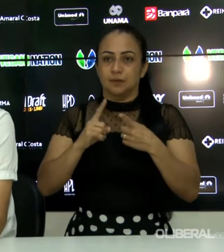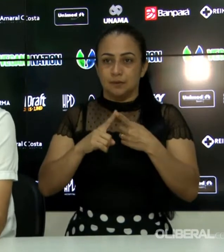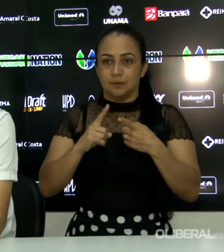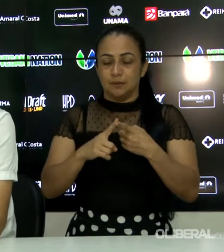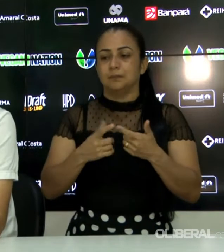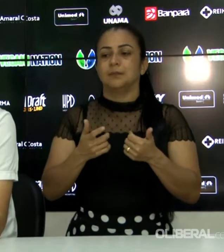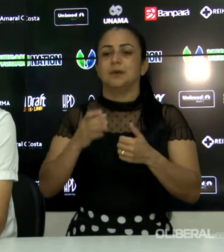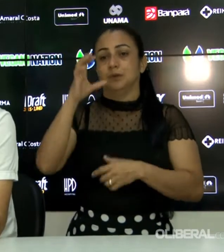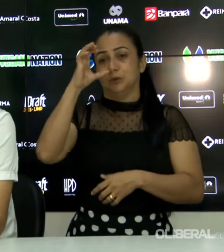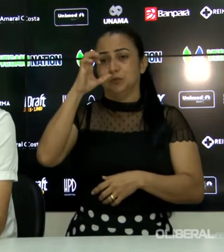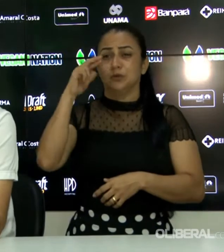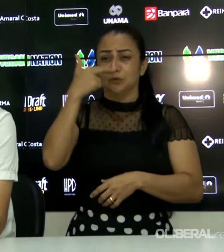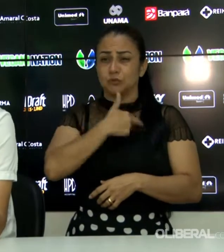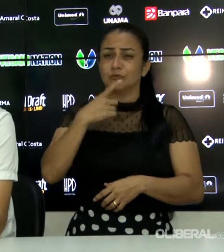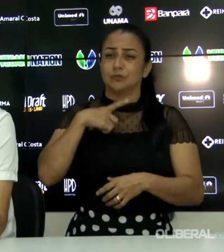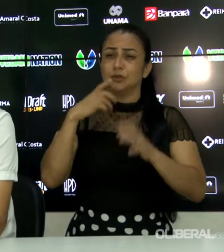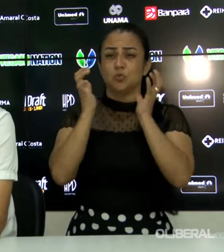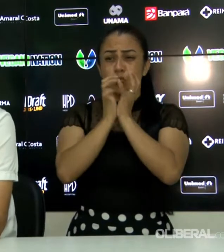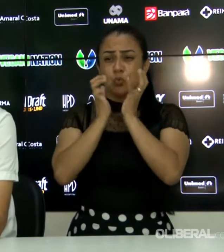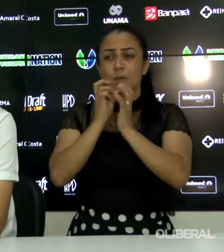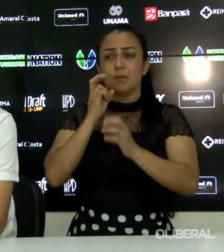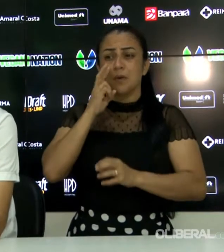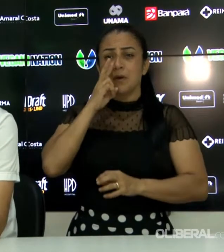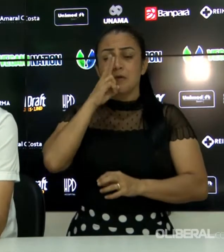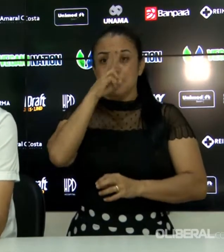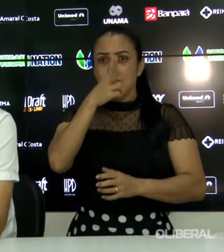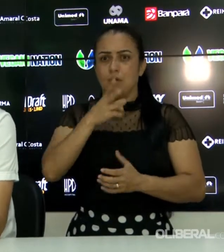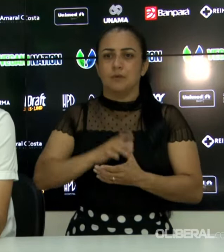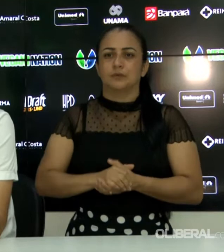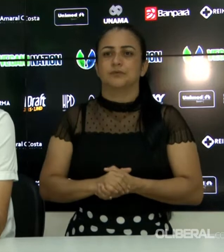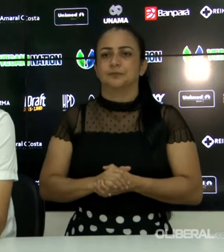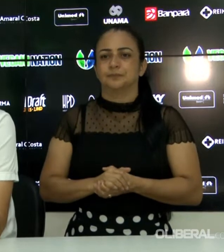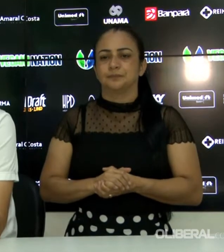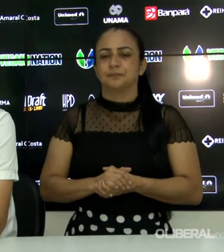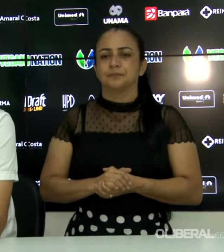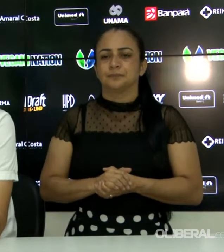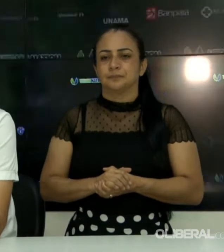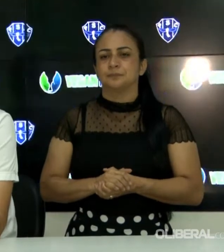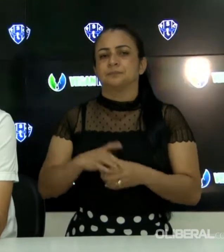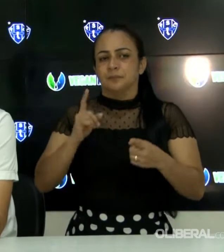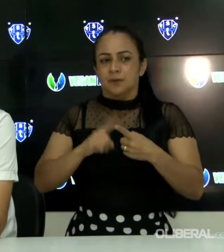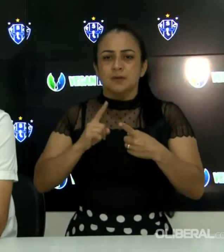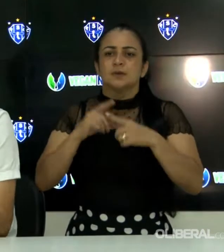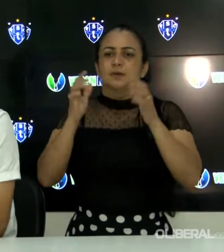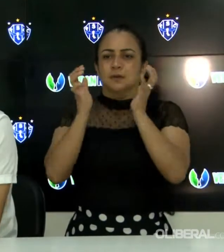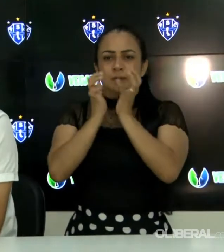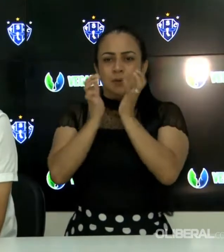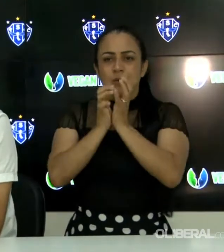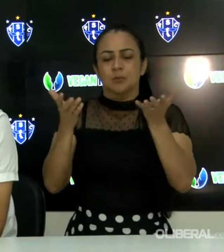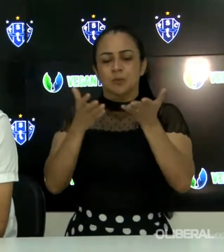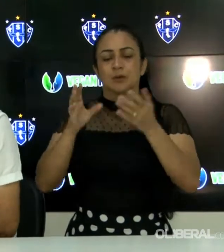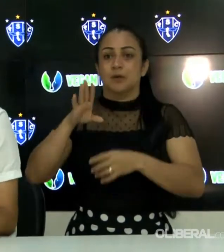Série C, vamos ter o Boa Esporte, que é um time que tem a característica de competição elevada. É um time que também frequentou a Série B